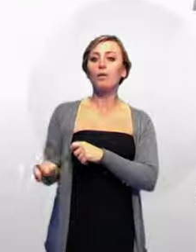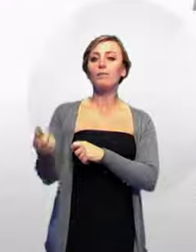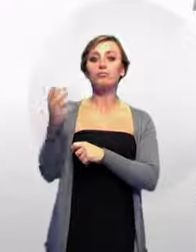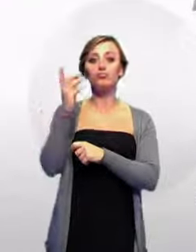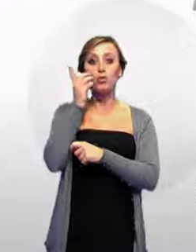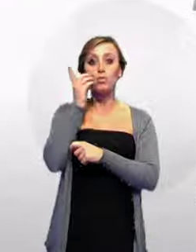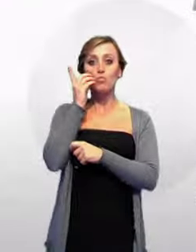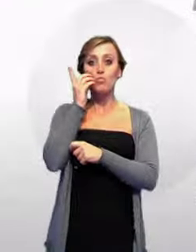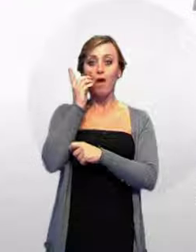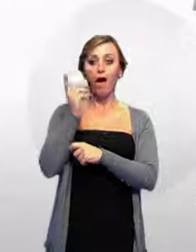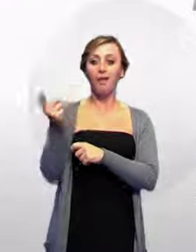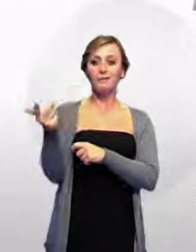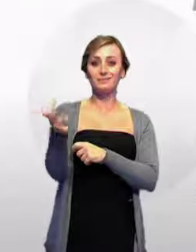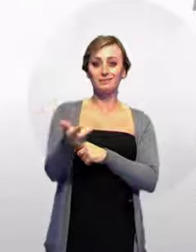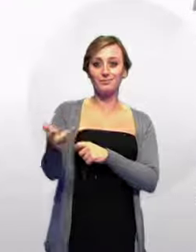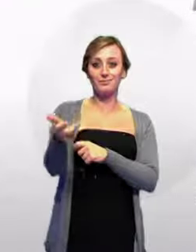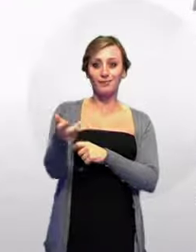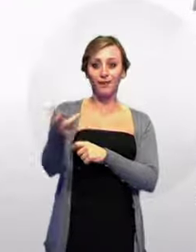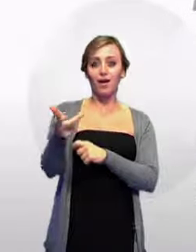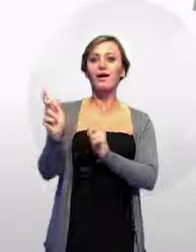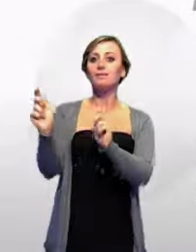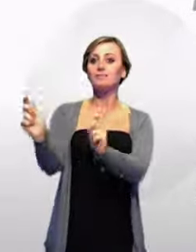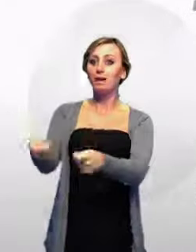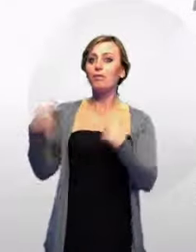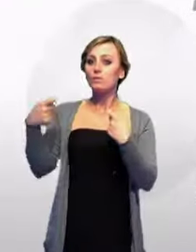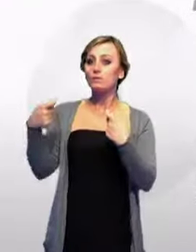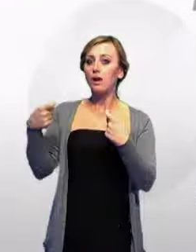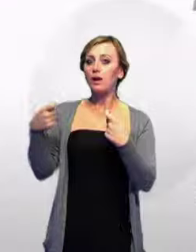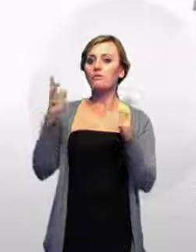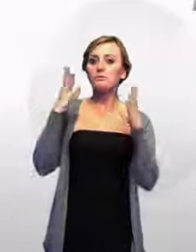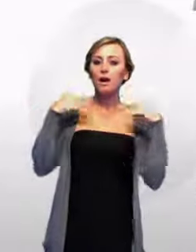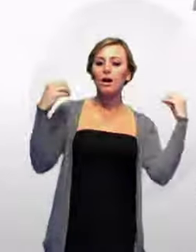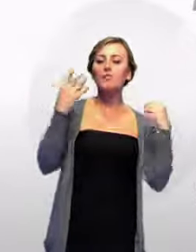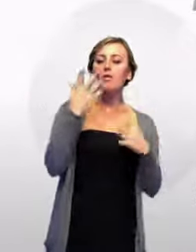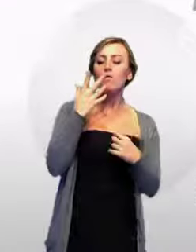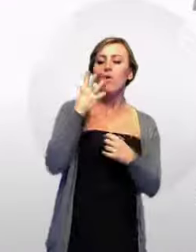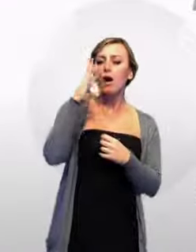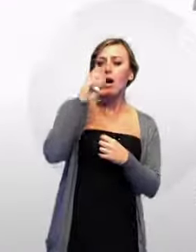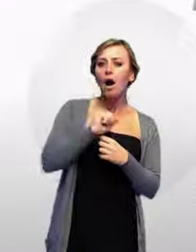ricostruire i movimenti ed eventuali legami con altri soggetti coinvolti.